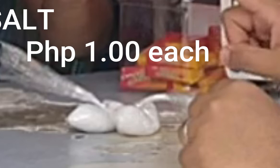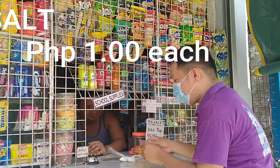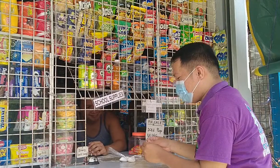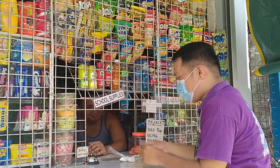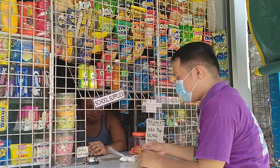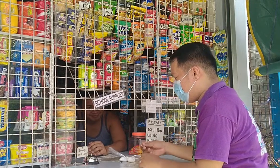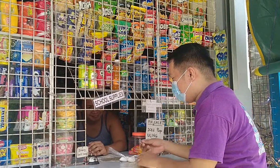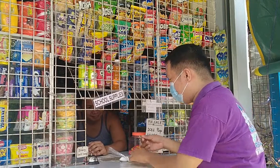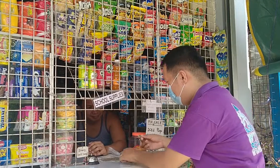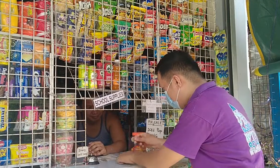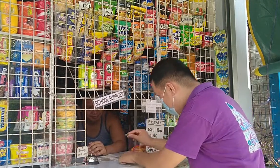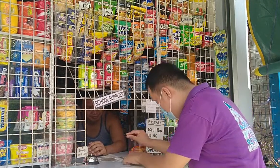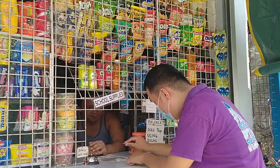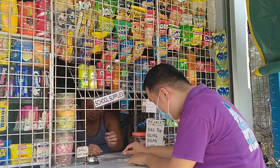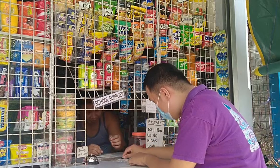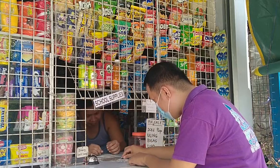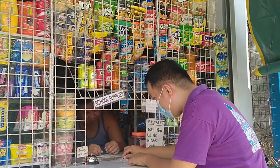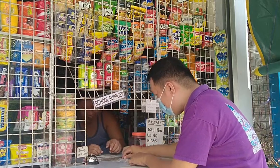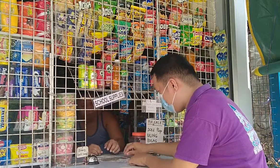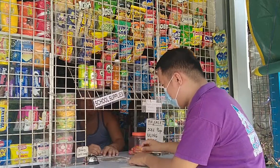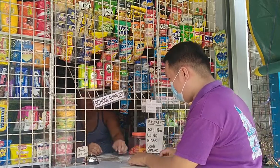Ito po ang bayad. Limang piso.